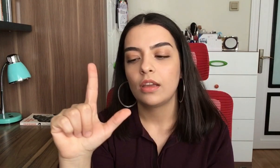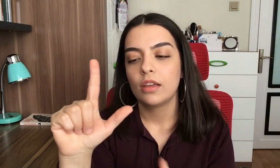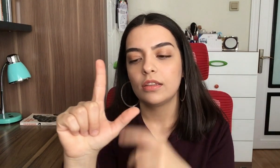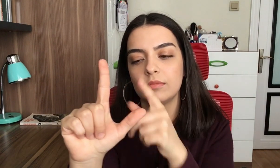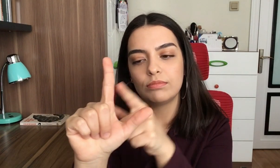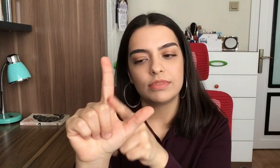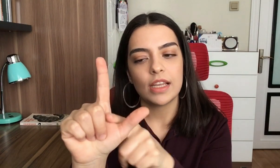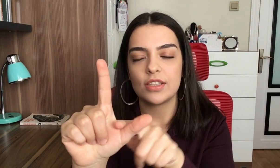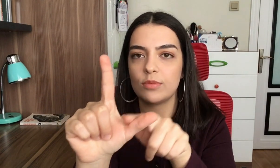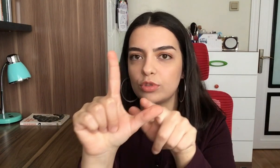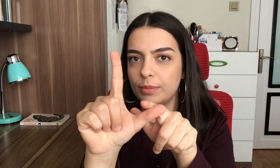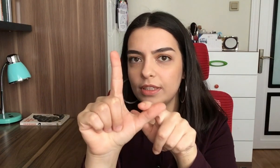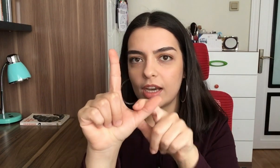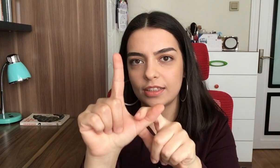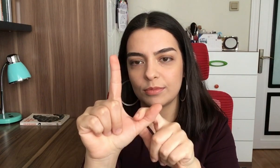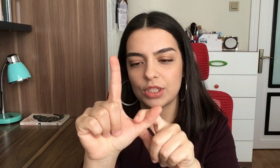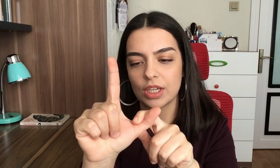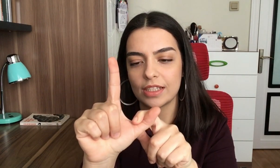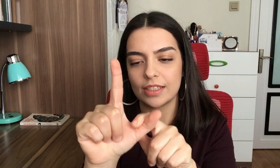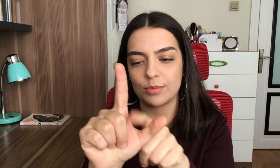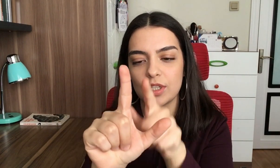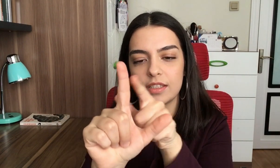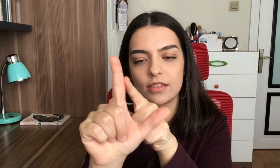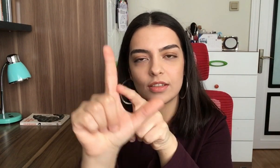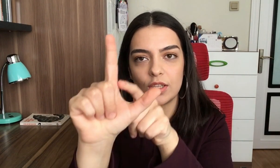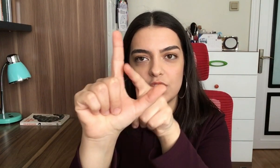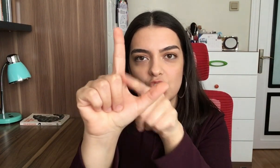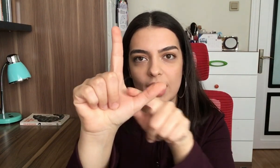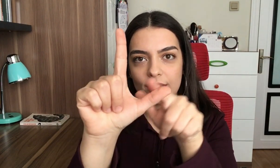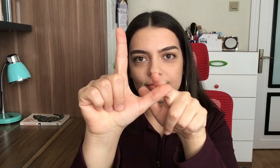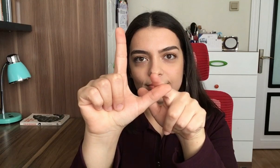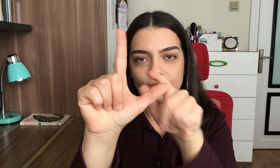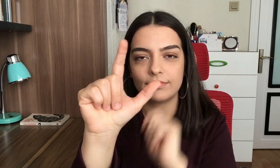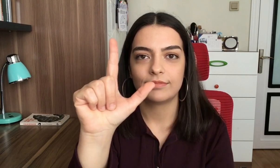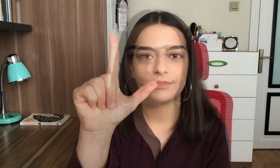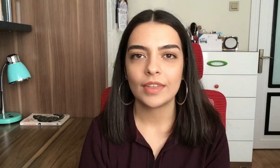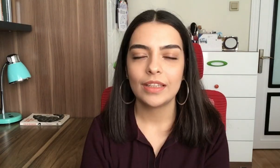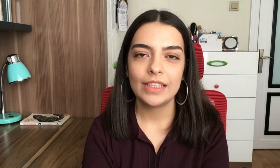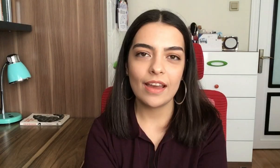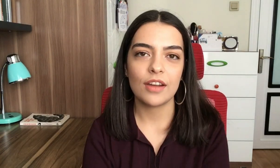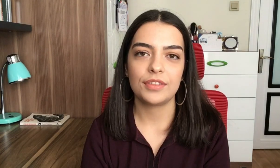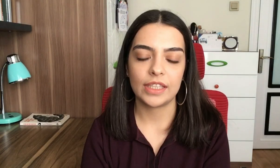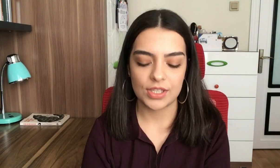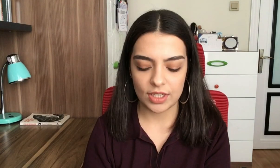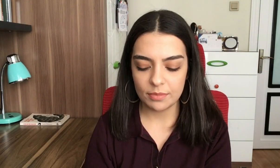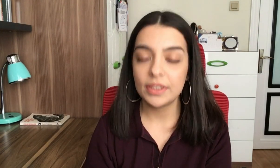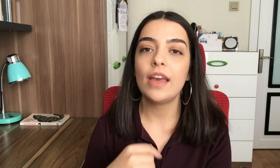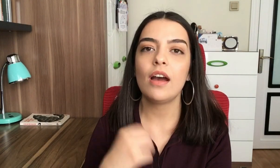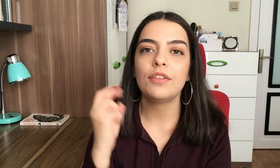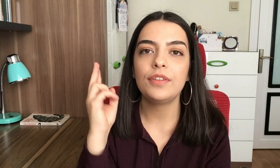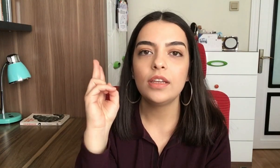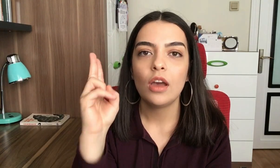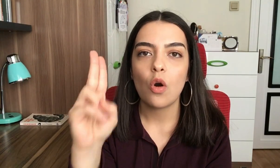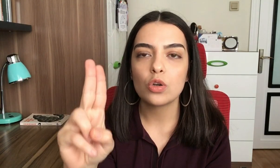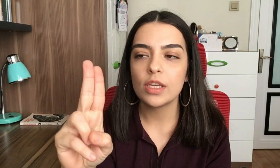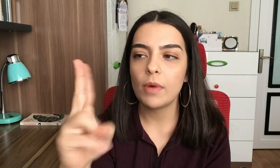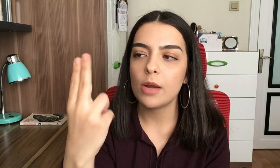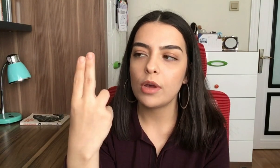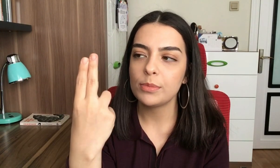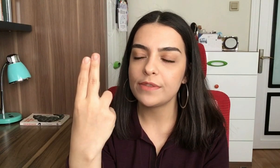Sadece burada bir kaydırma işareti yapacağız. J K harfine geçelim. K harfi orta parmağımız ve